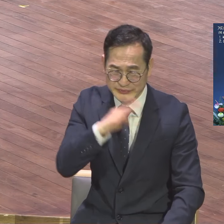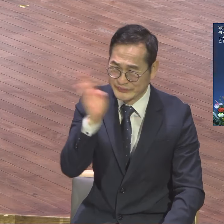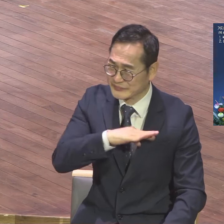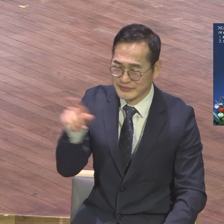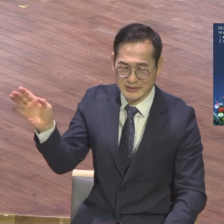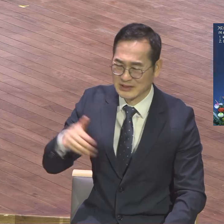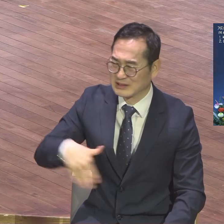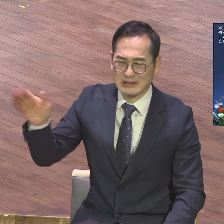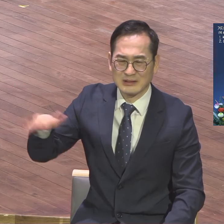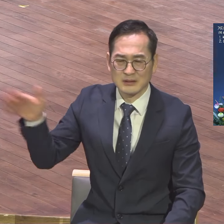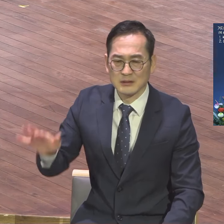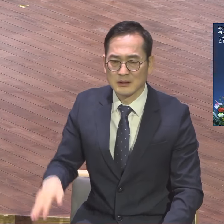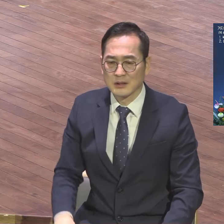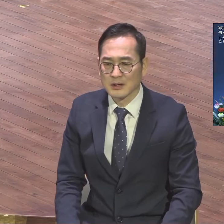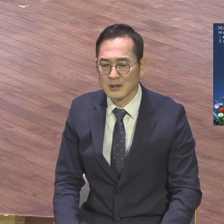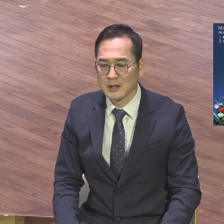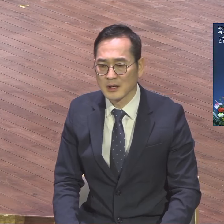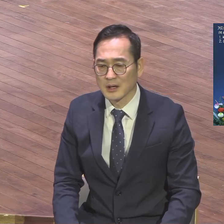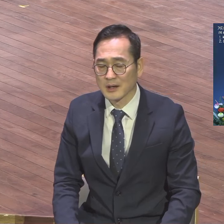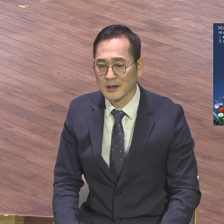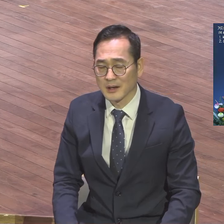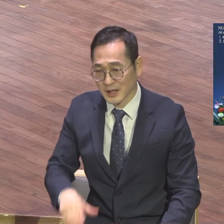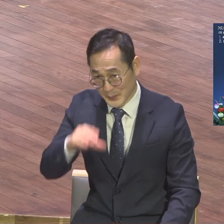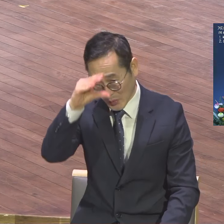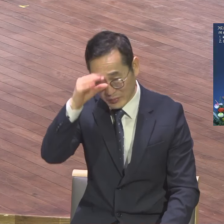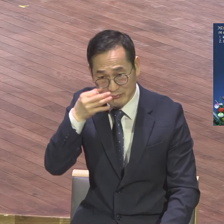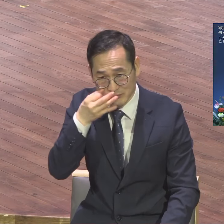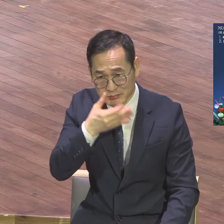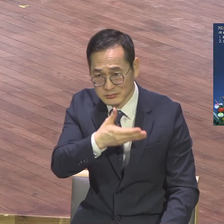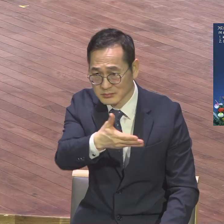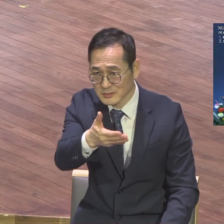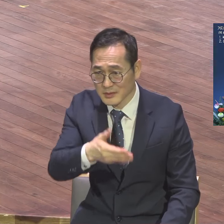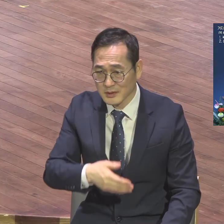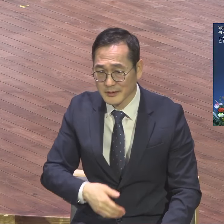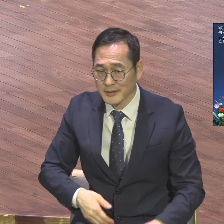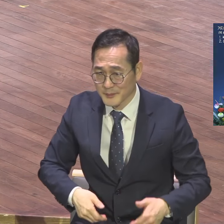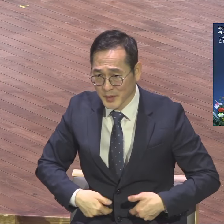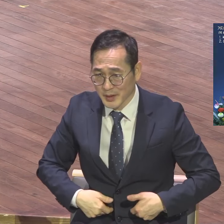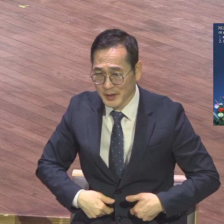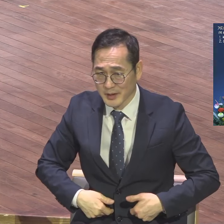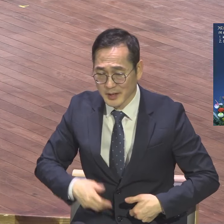모르고 계속 그렇게 여러분이 살면 안 돼요. 영적으로 여러분 잘 보세요. 그래서